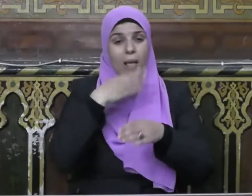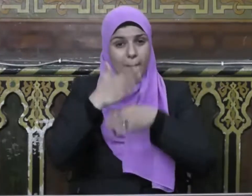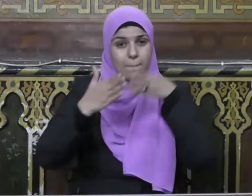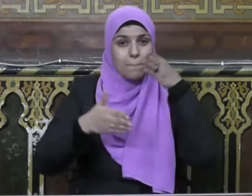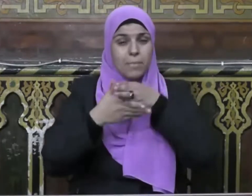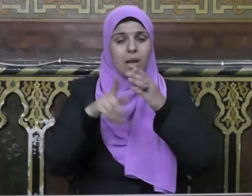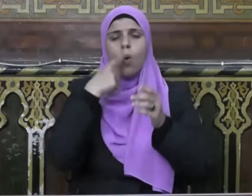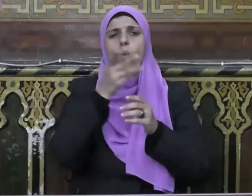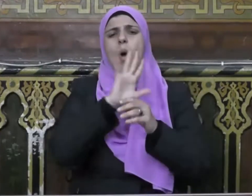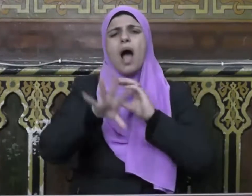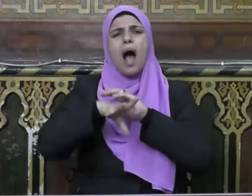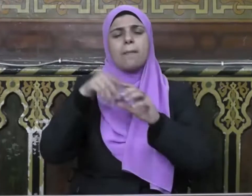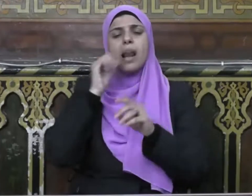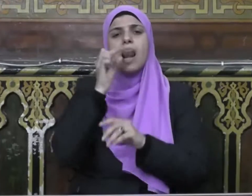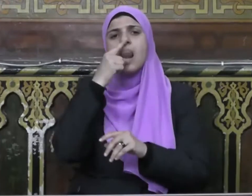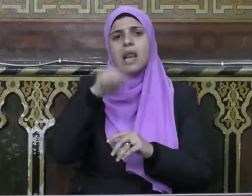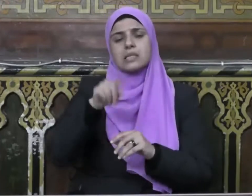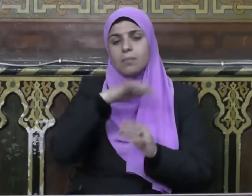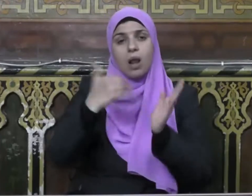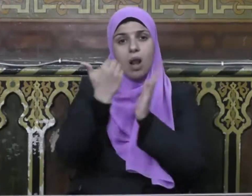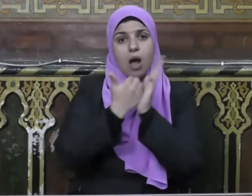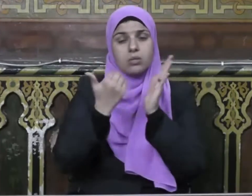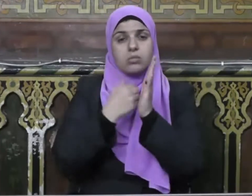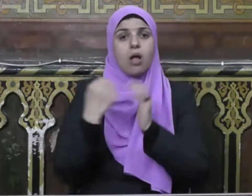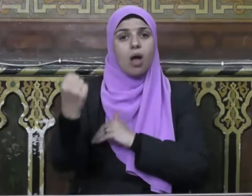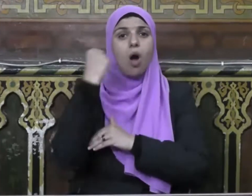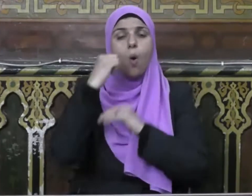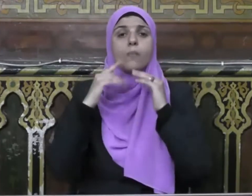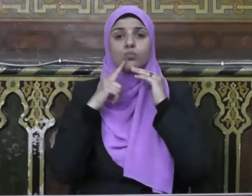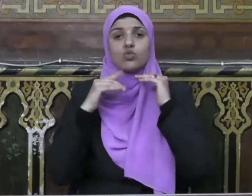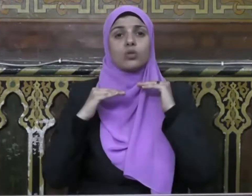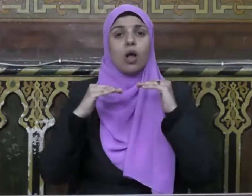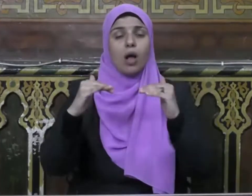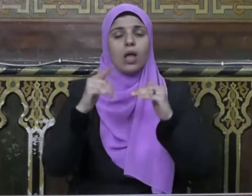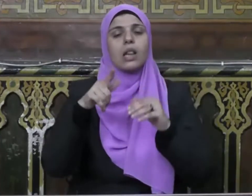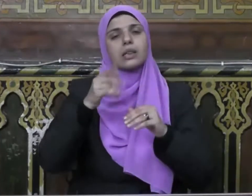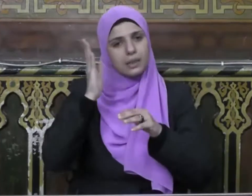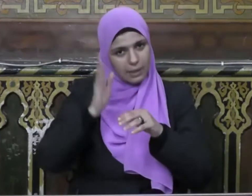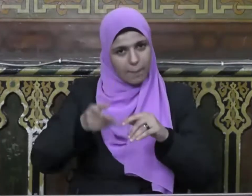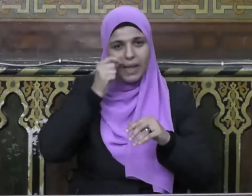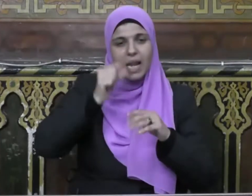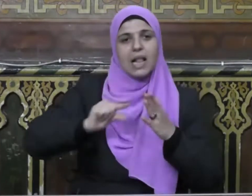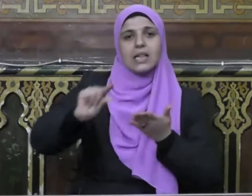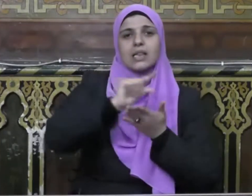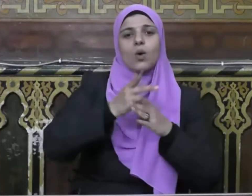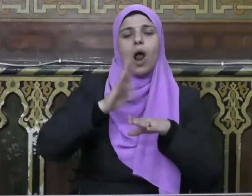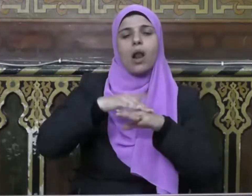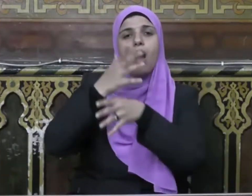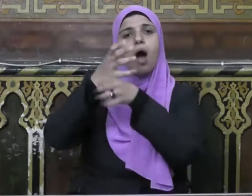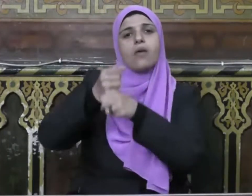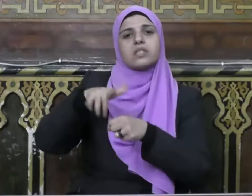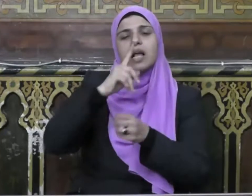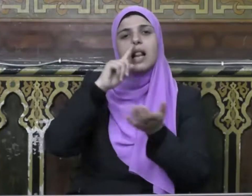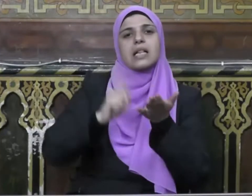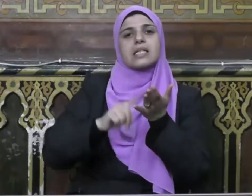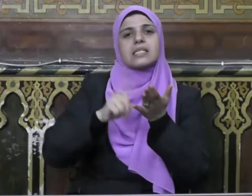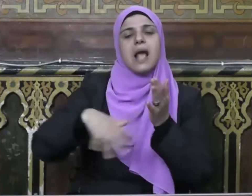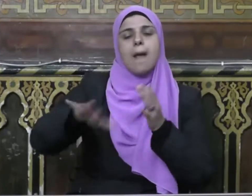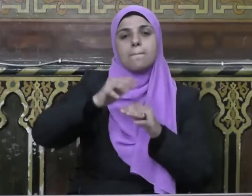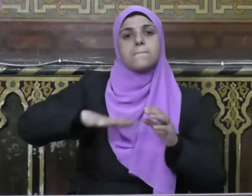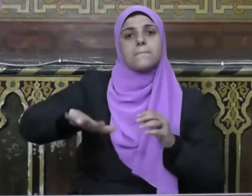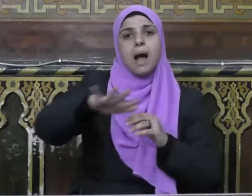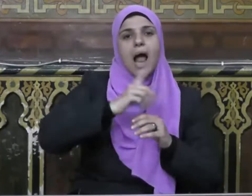تقوم ولا تبنى إلا بها فالاقتصاد القوي المستقر يمكن الدول من الوفاء